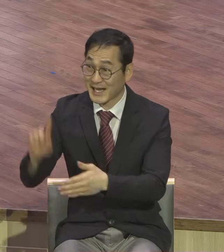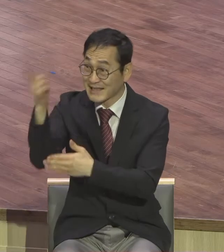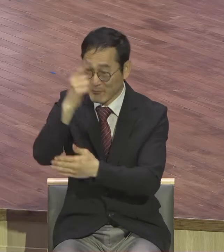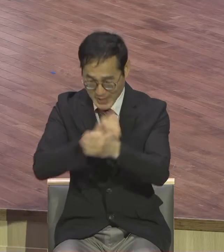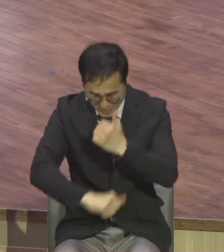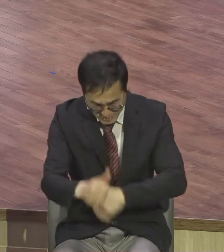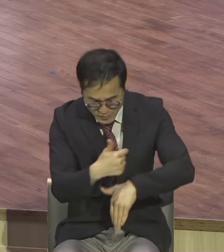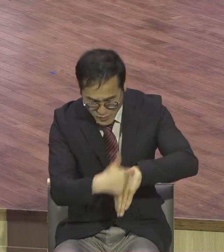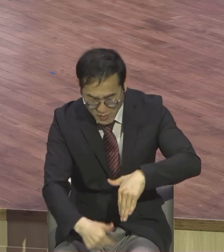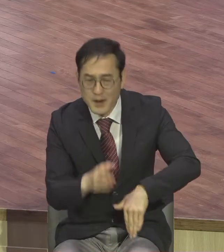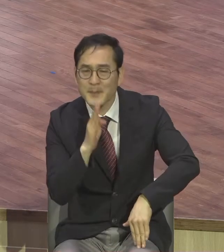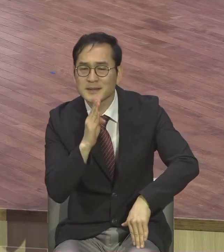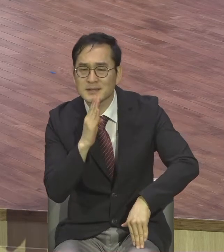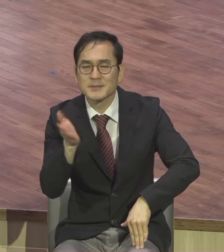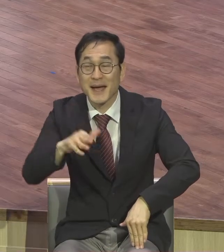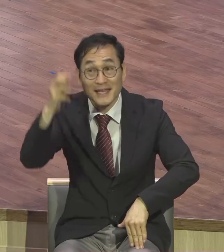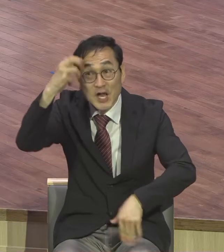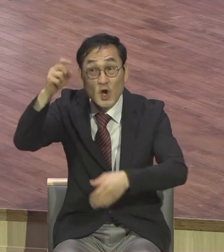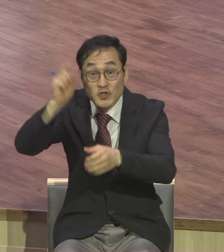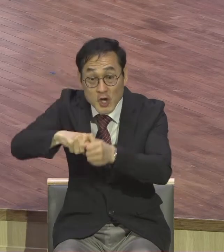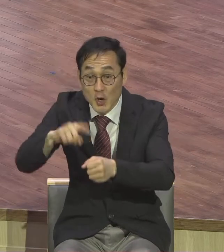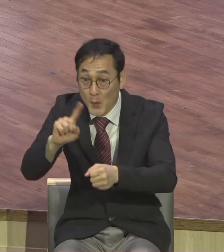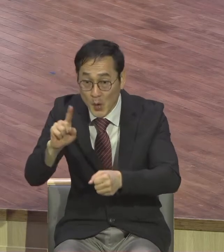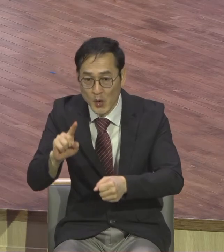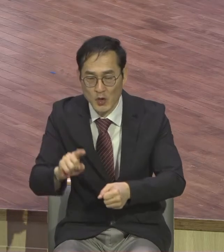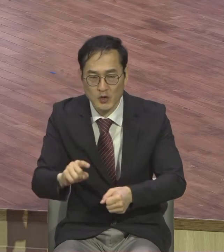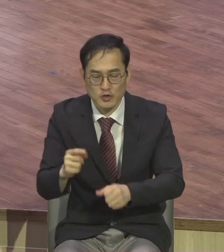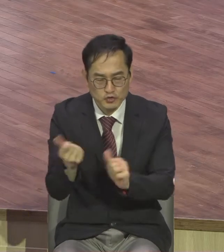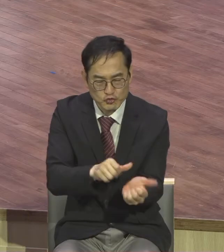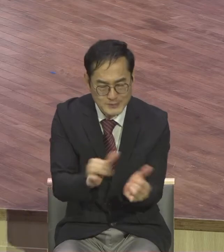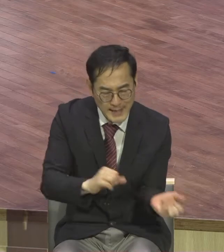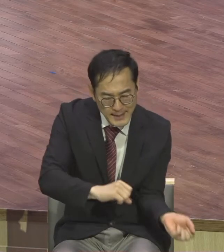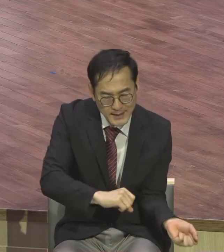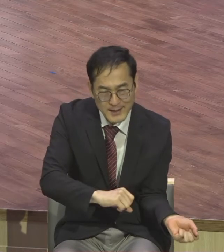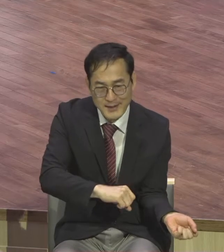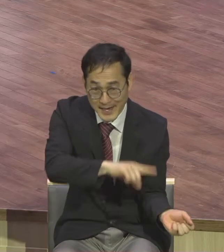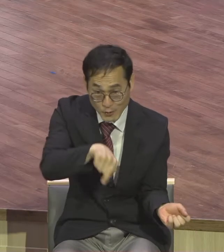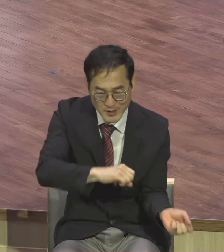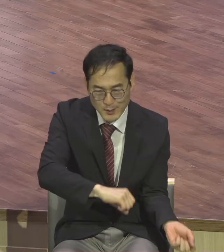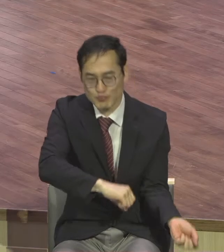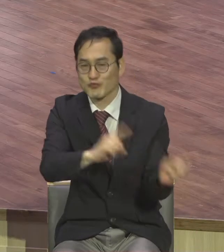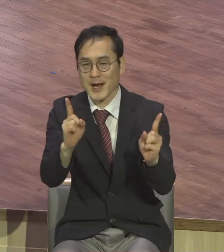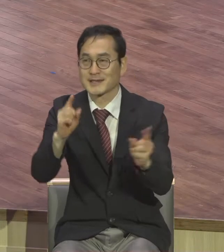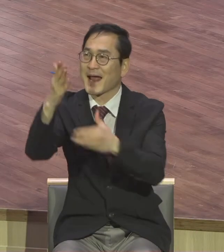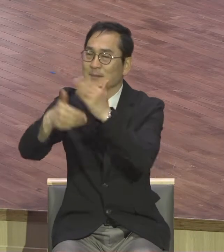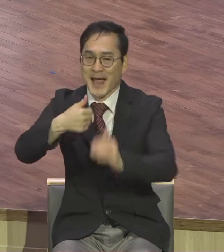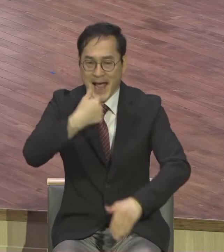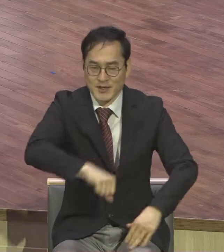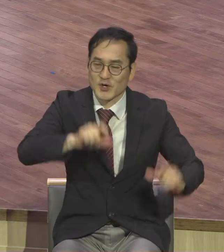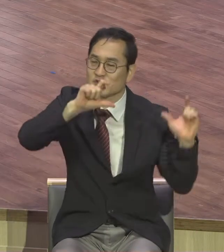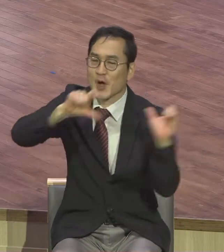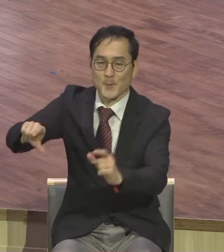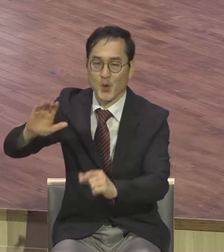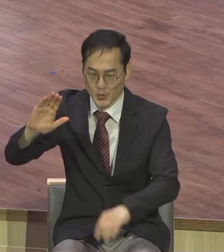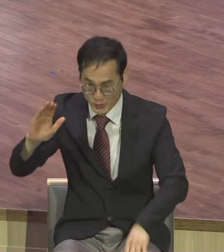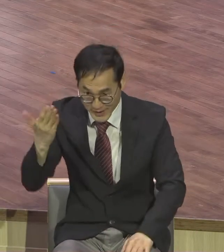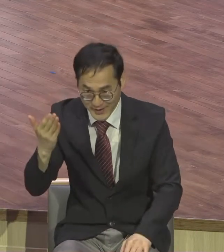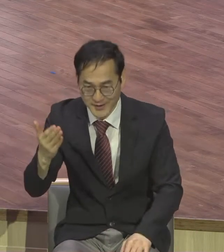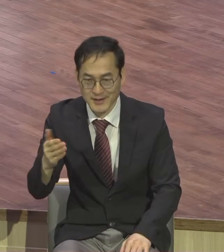성경의 영어로는 죽은 자들 가운데서 부활하사 능력으로 하나님의 아들로 선보 되셨으니 곧 우리 주 예수